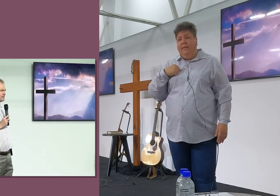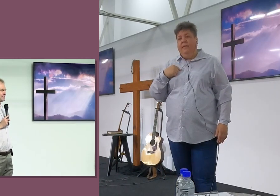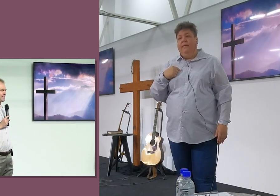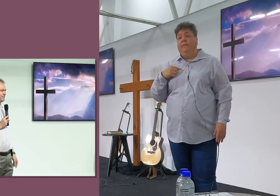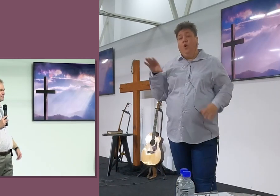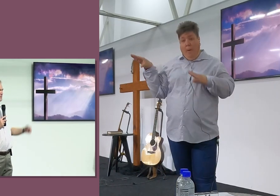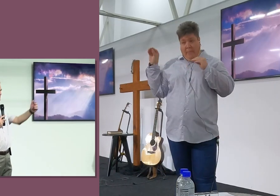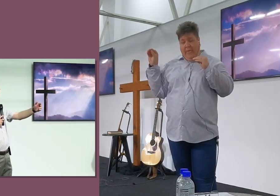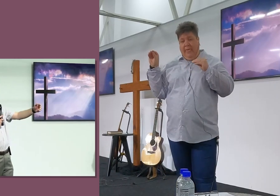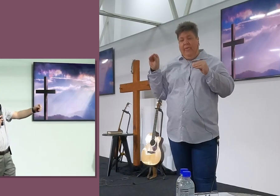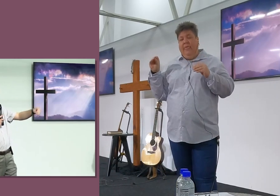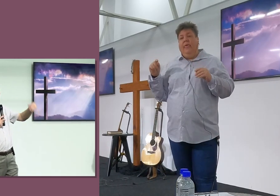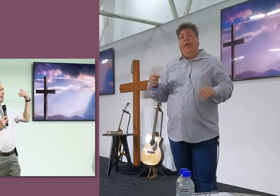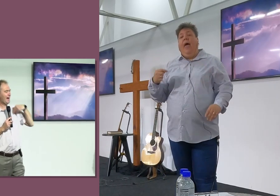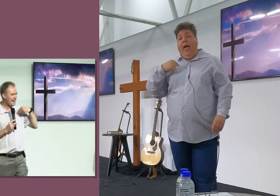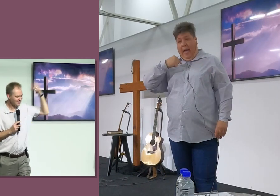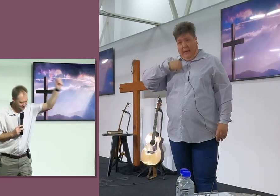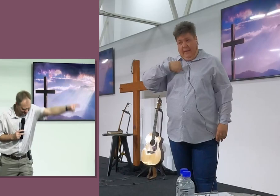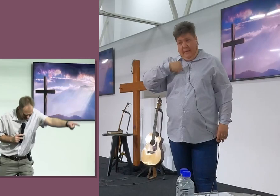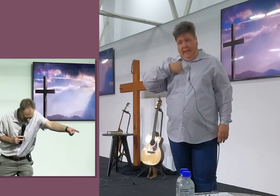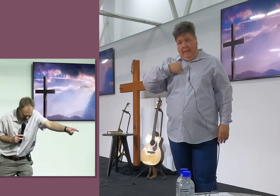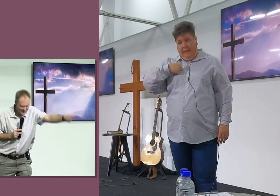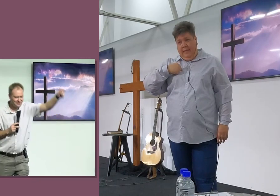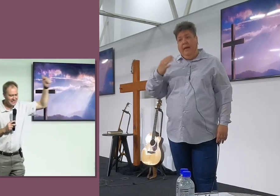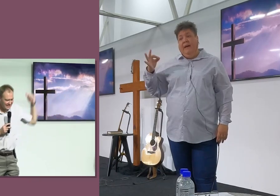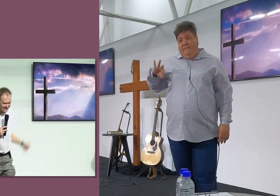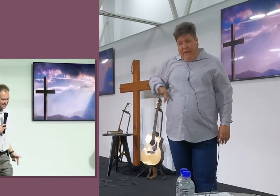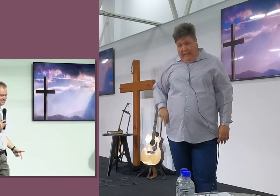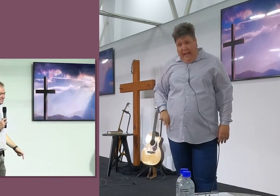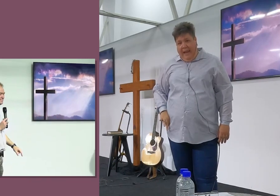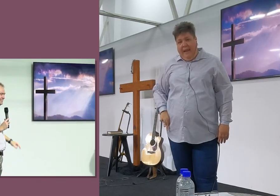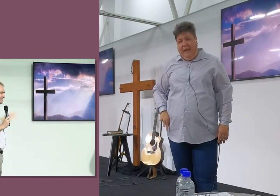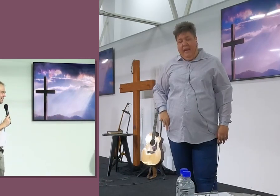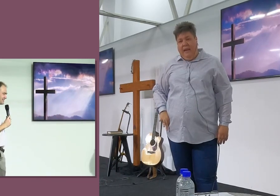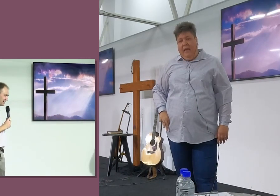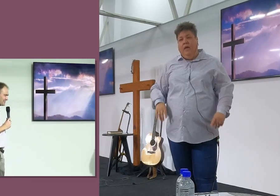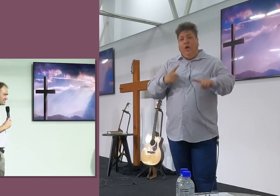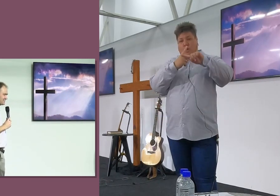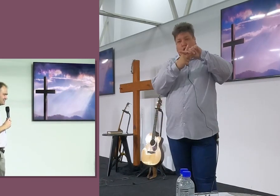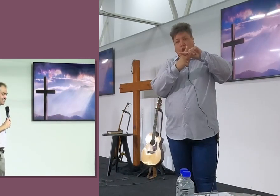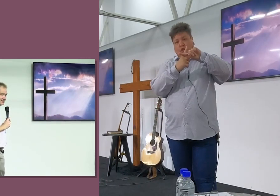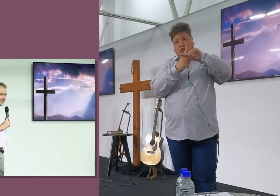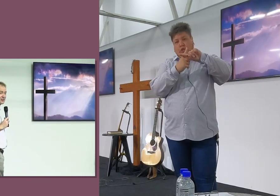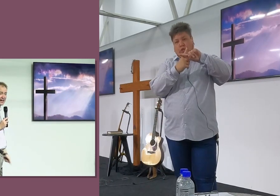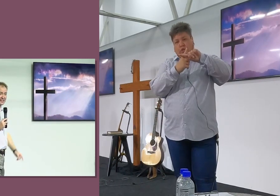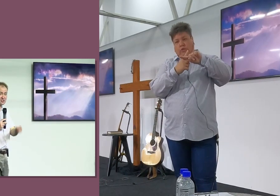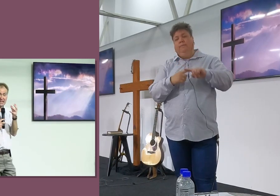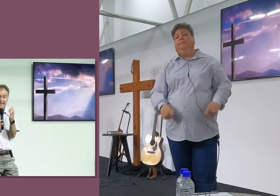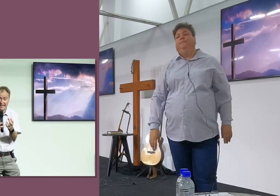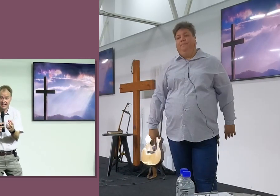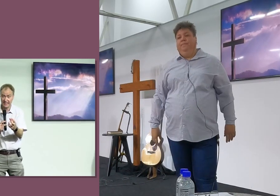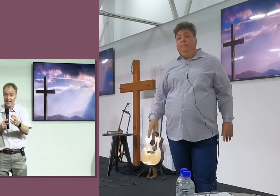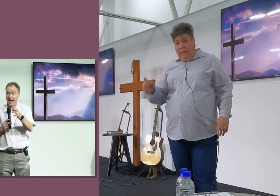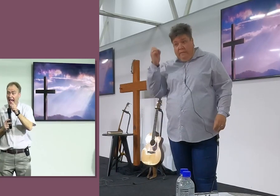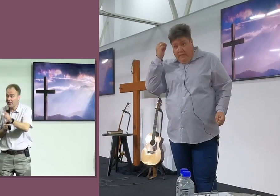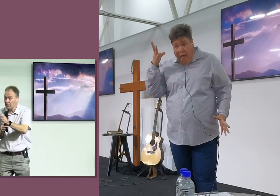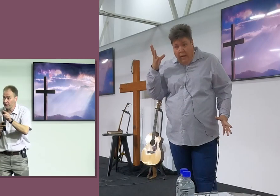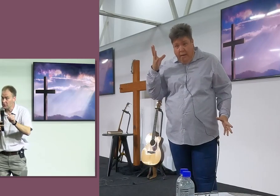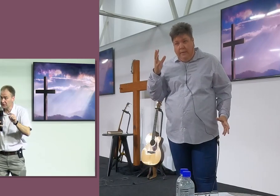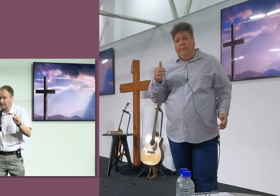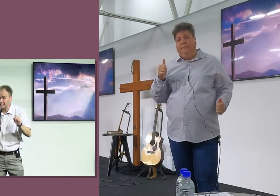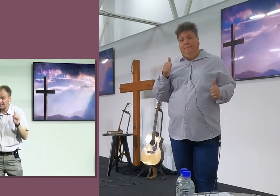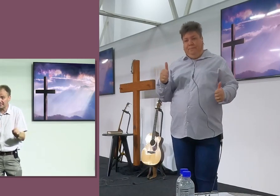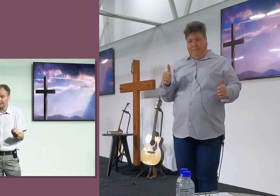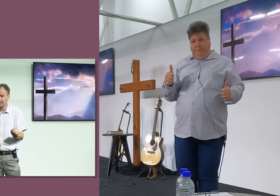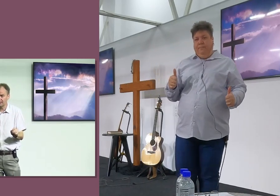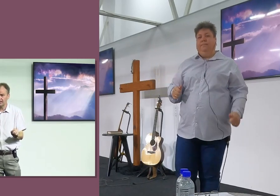Herhal wat ek sê, Sê samt my, Ek, Verdien, A kruis, Ok, So jy le heer dit, Elkeen